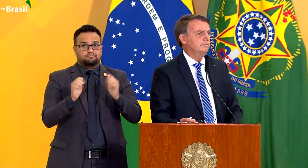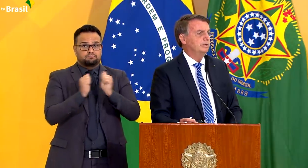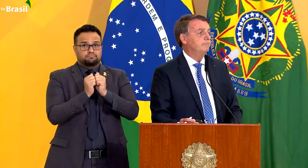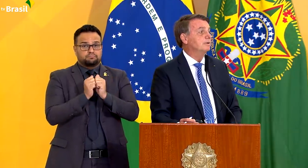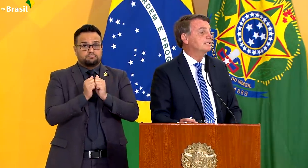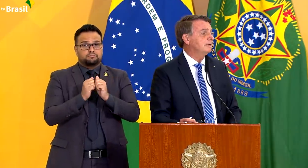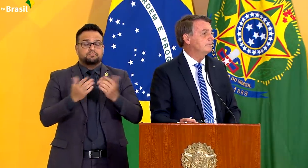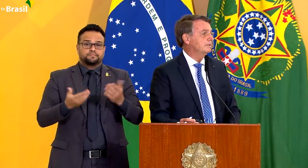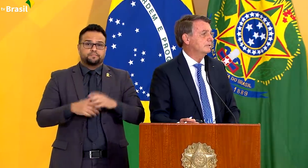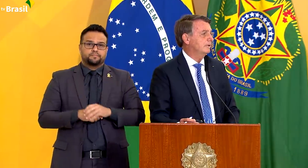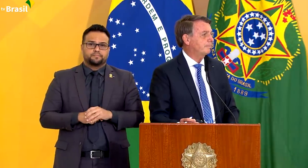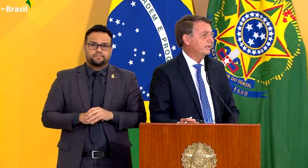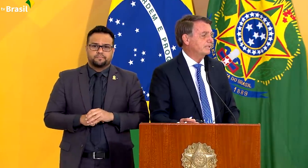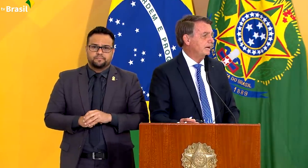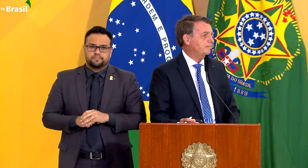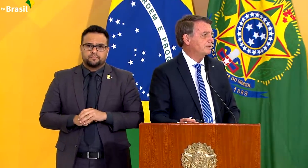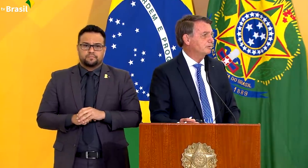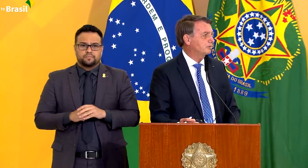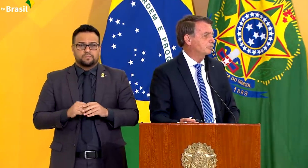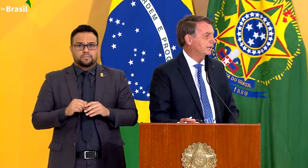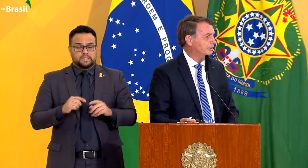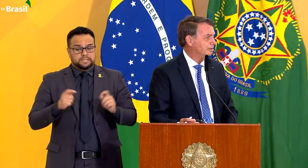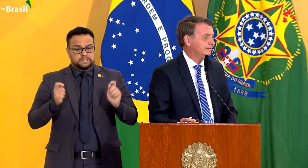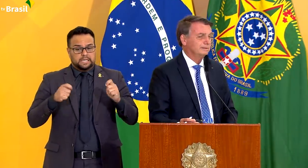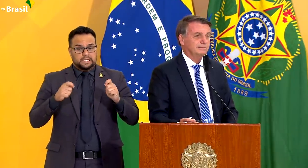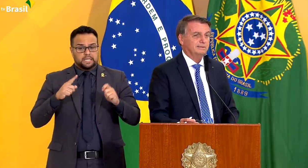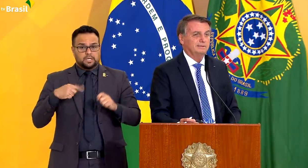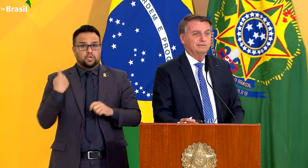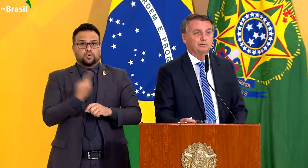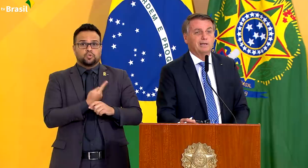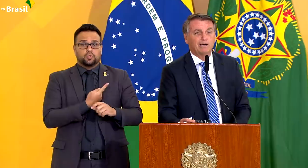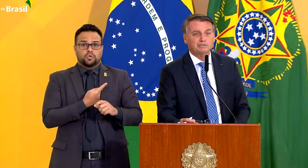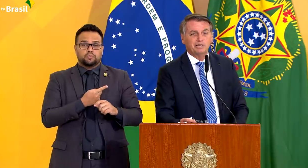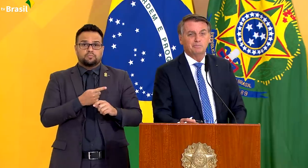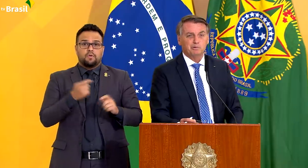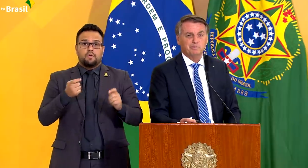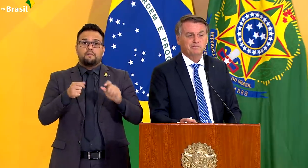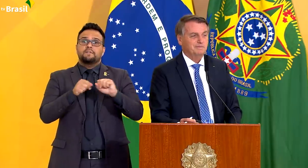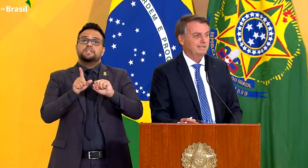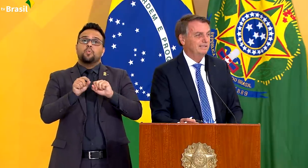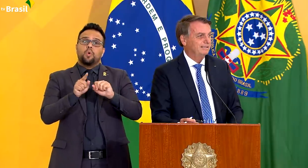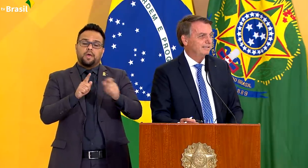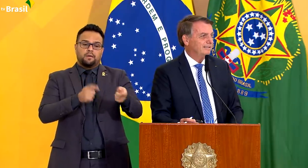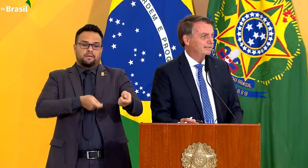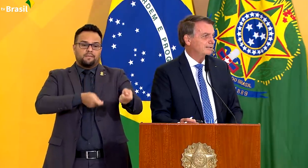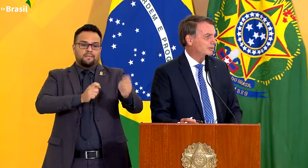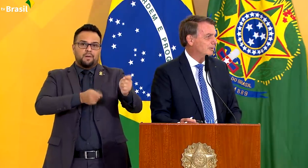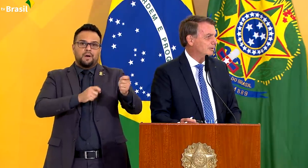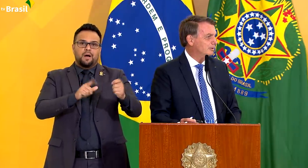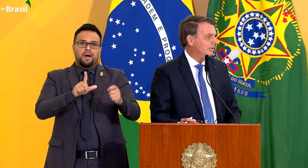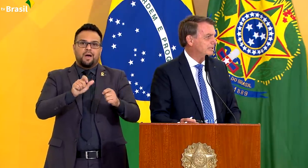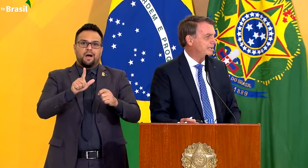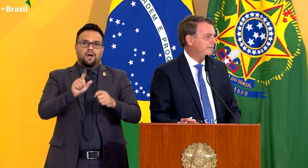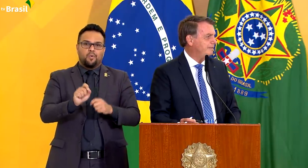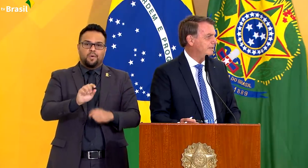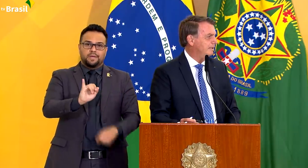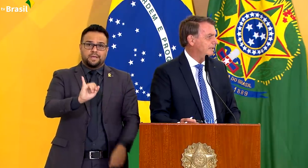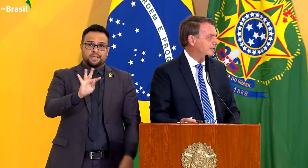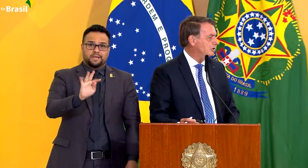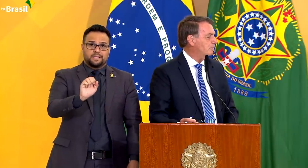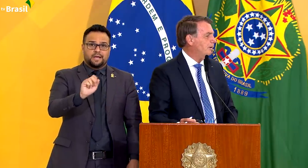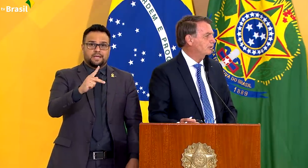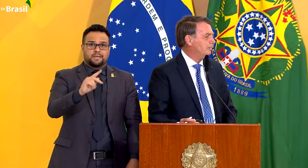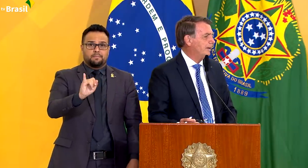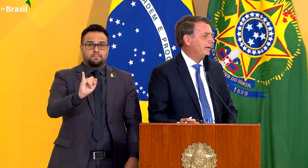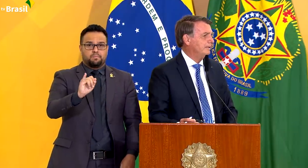de modo que possamos praticar a piscicultura no lago de Itaipu. E segundo o Jorge Seyfe,